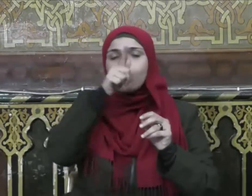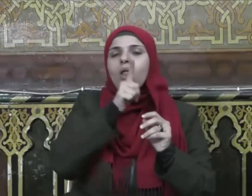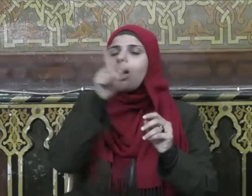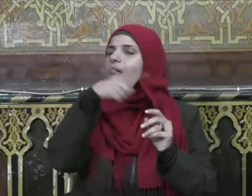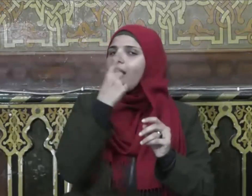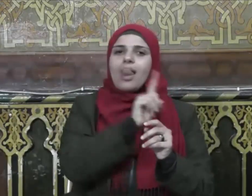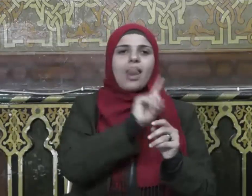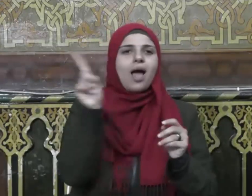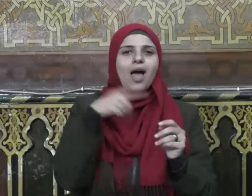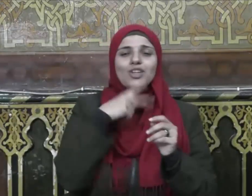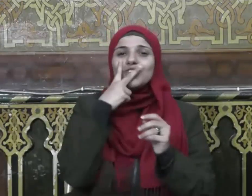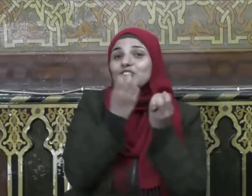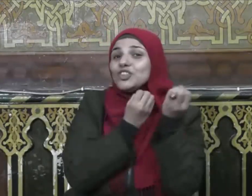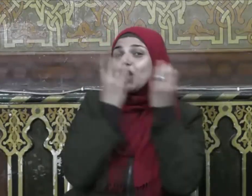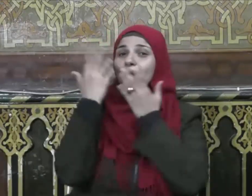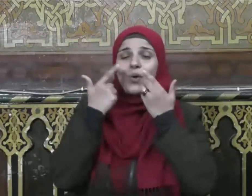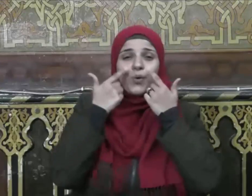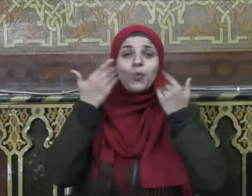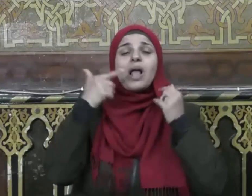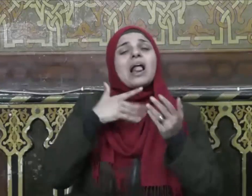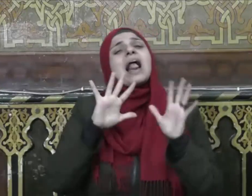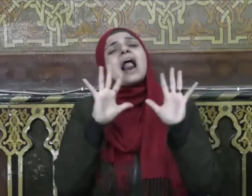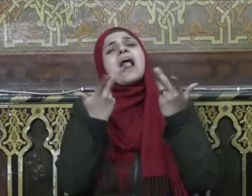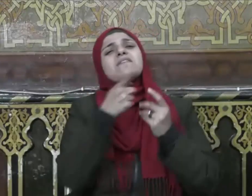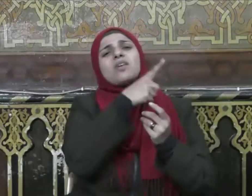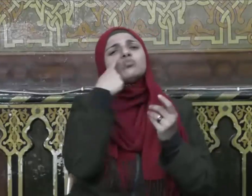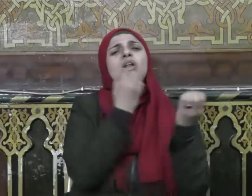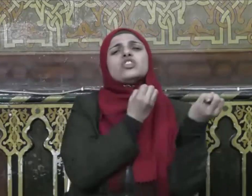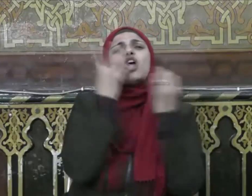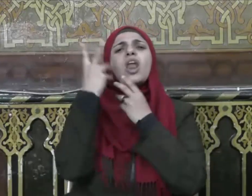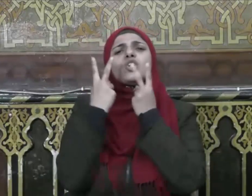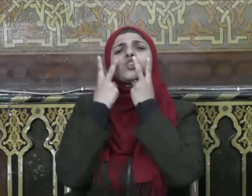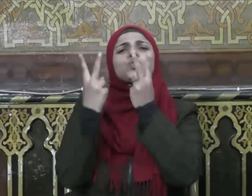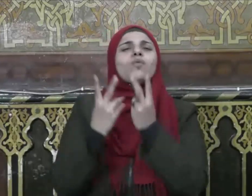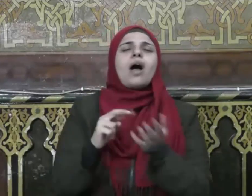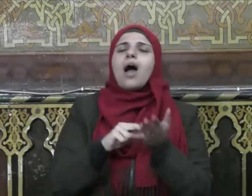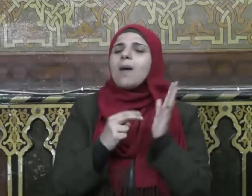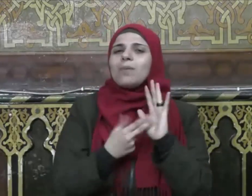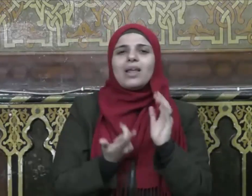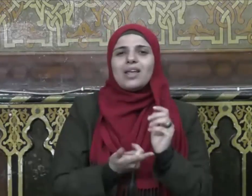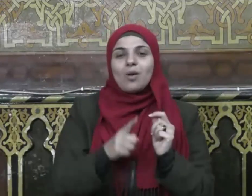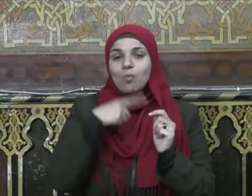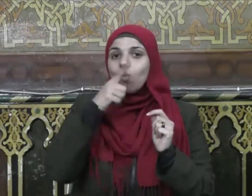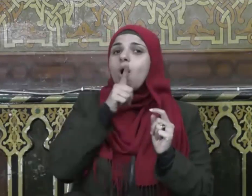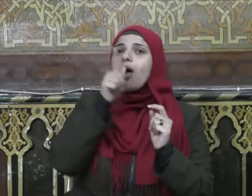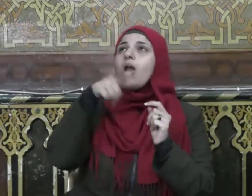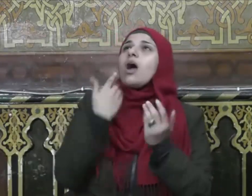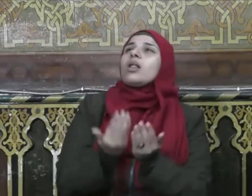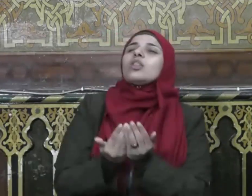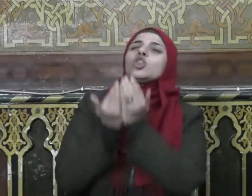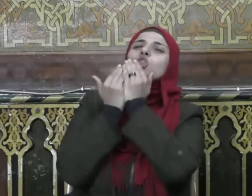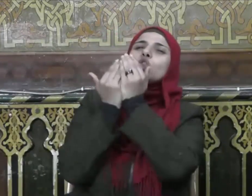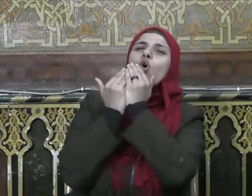قال فكيف لو رأوا جنتي قالوا ويستجيرونك قال